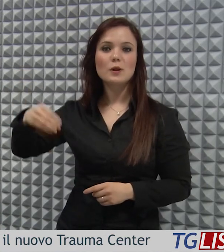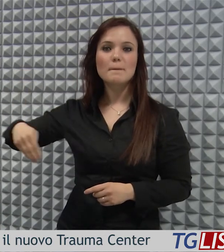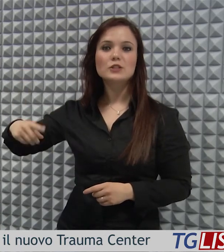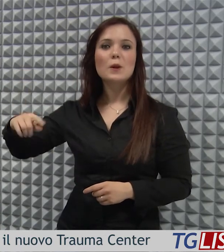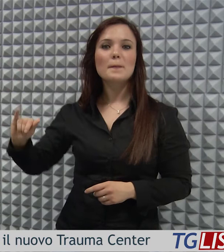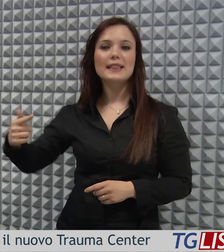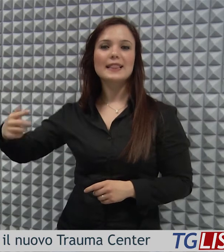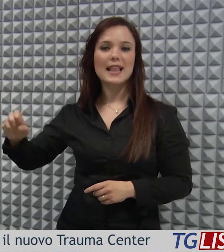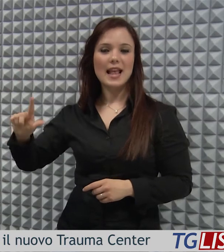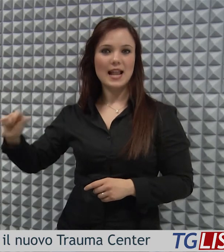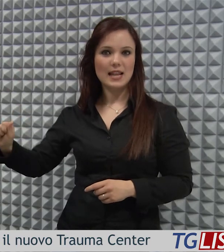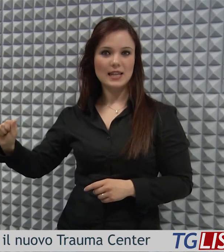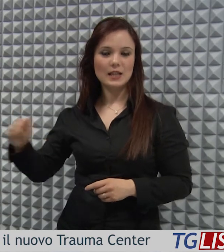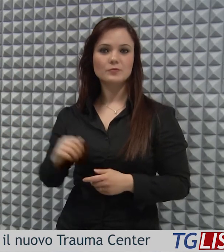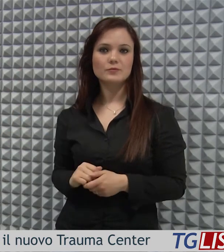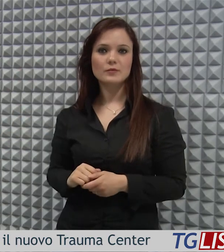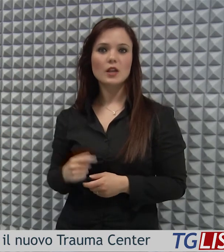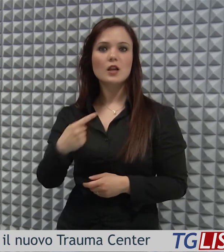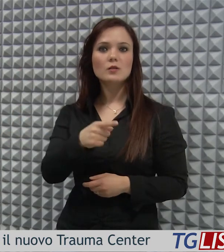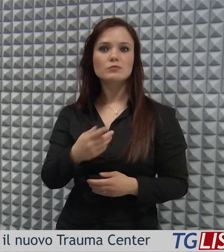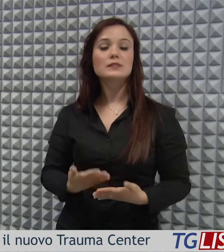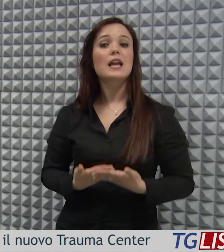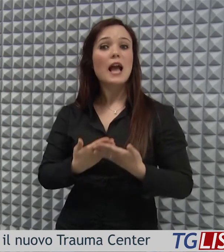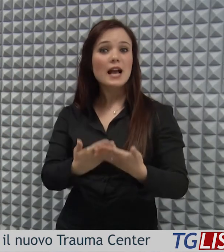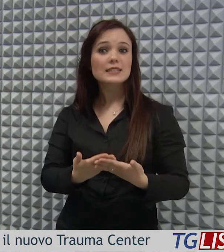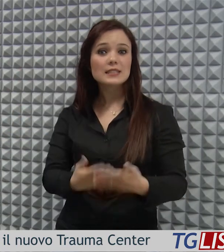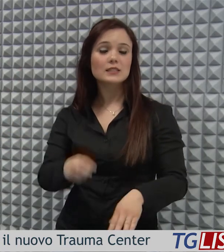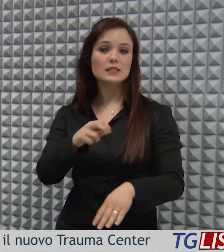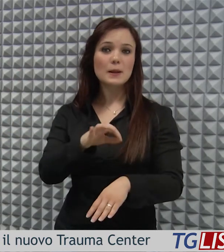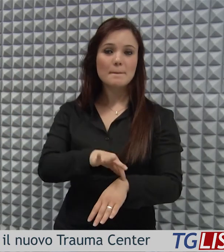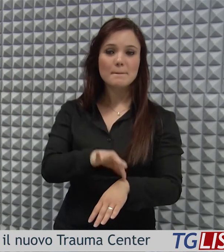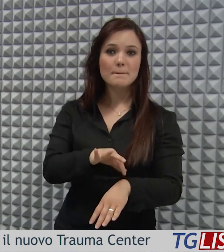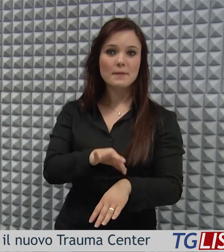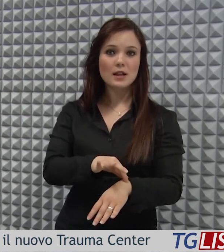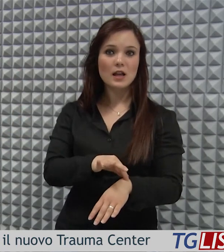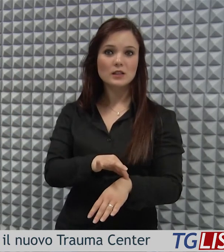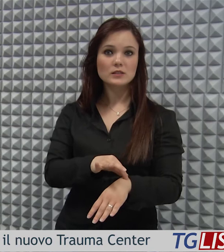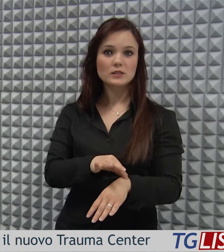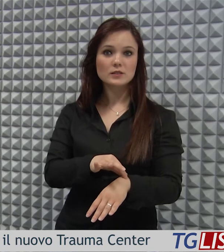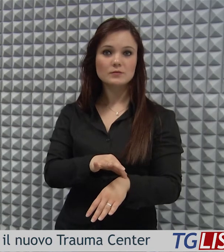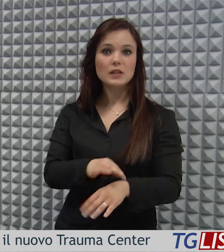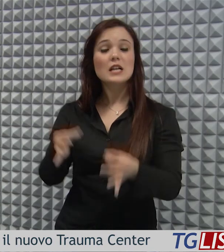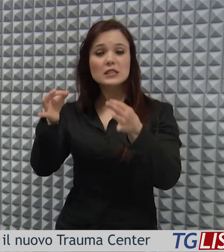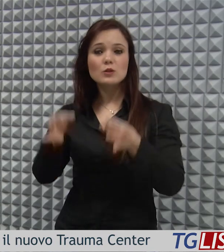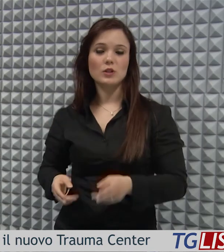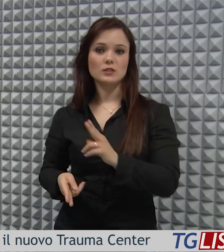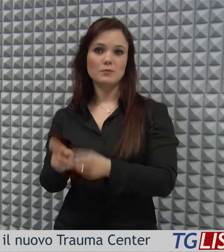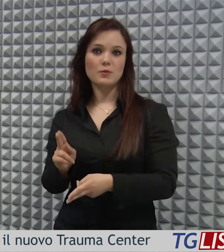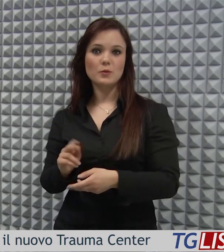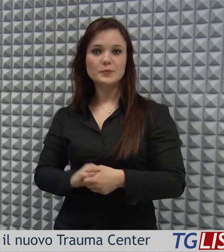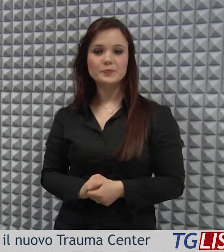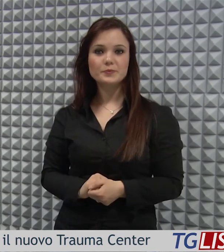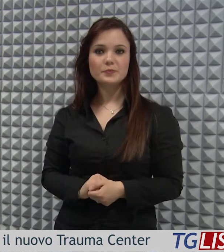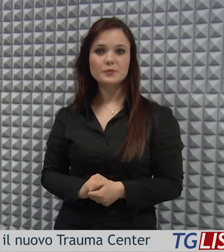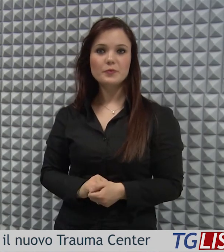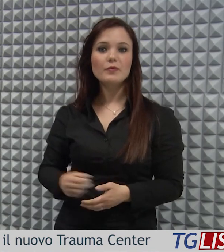Pittella, si concentrerà nell'assistere i pazienti, soprattutto in sicurezza. La